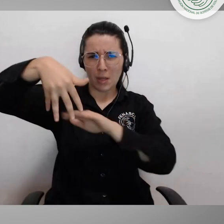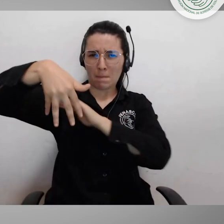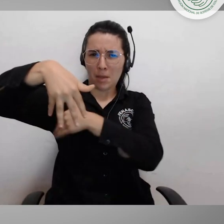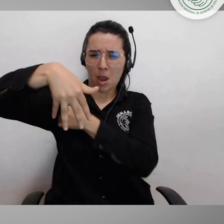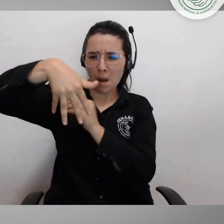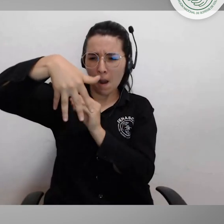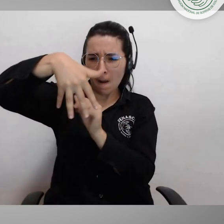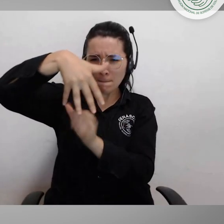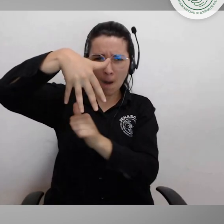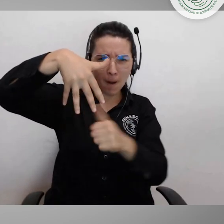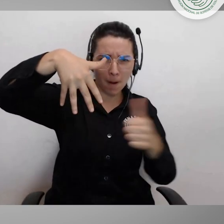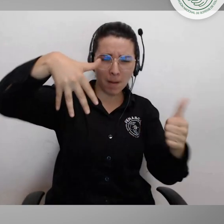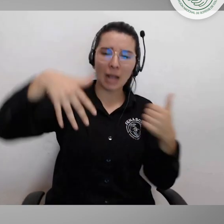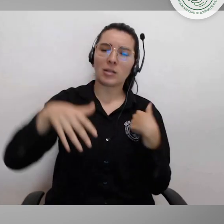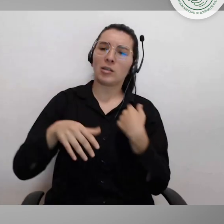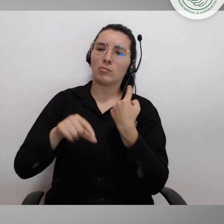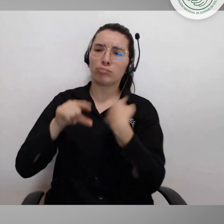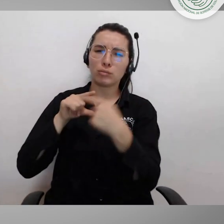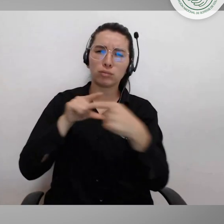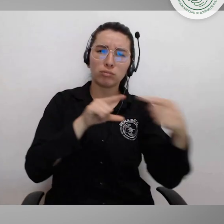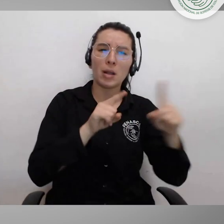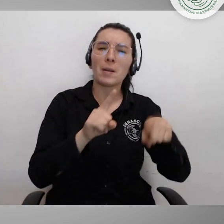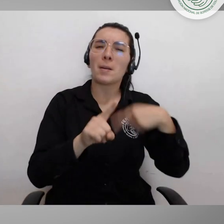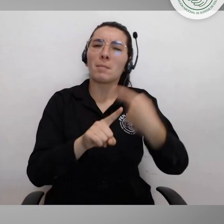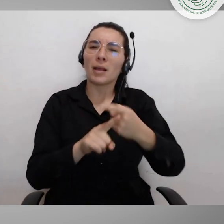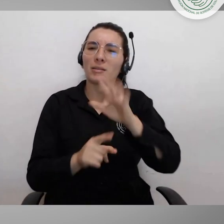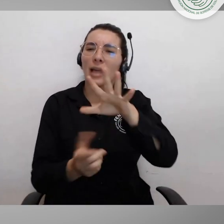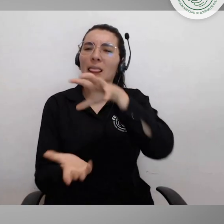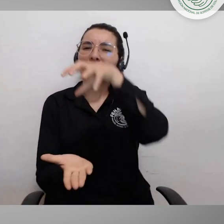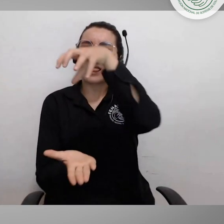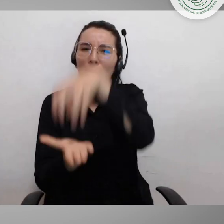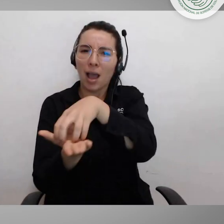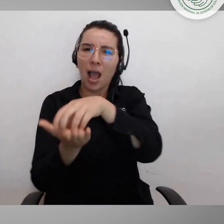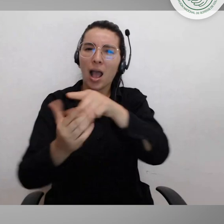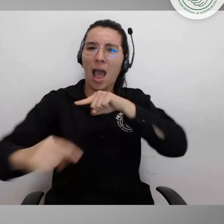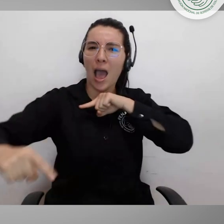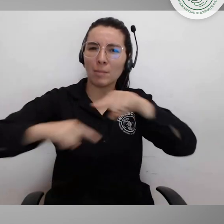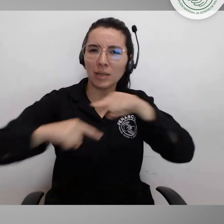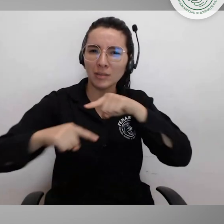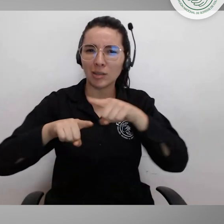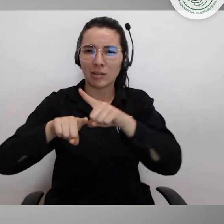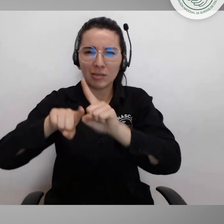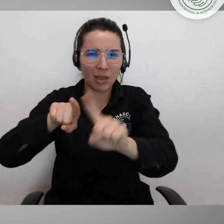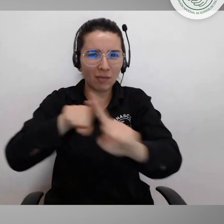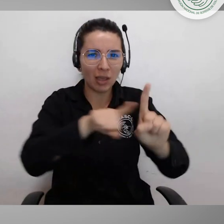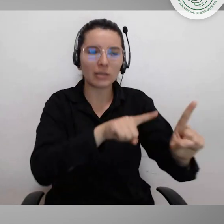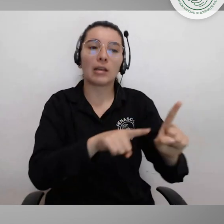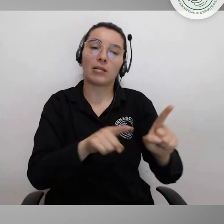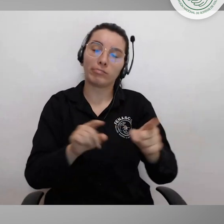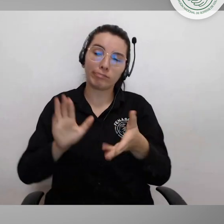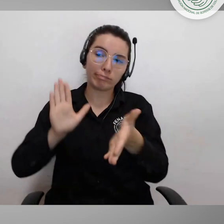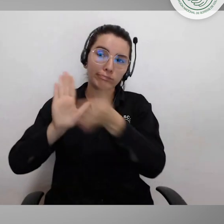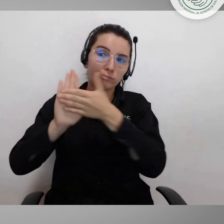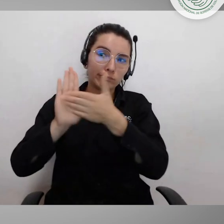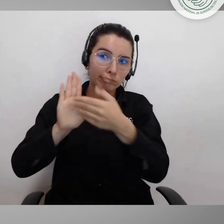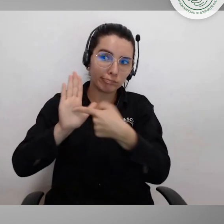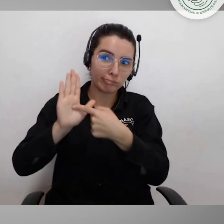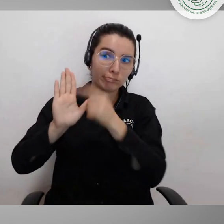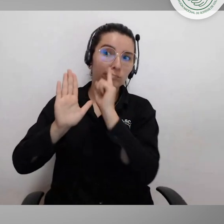todos los ministerios y direcciones de los departamentos administrativos